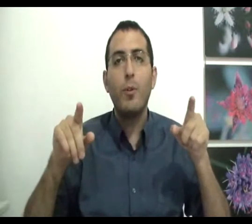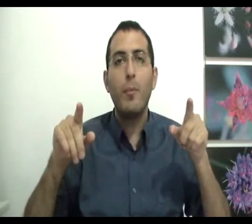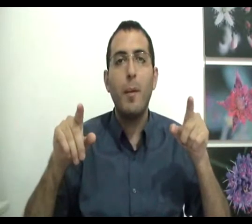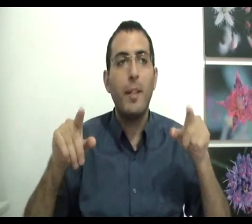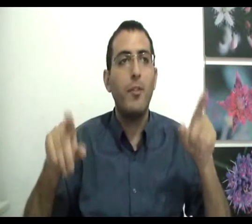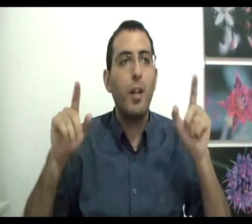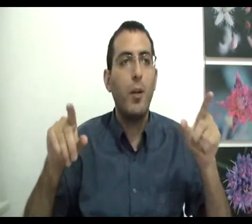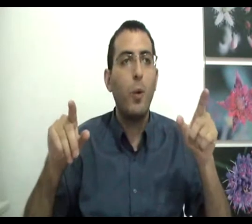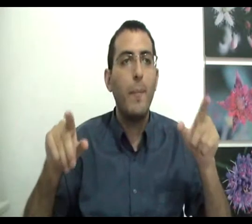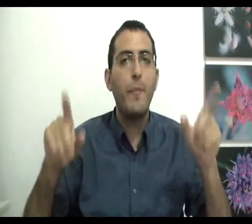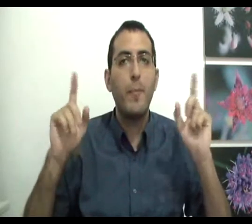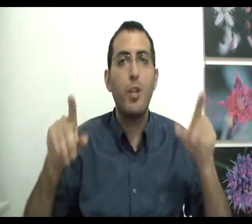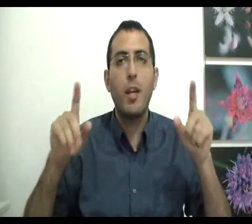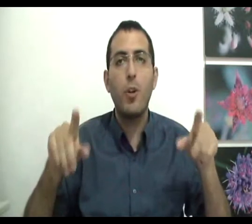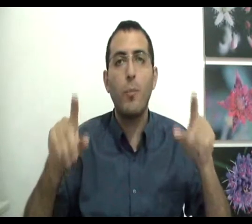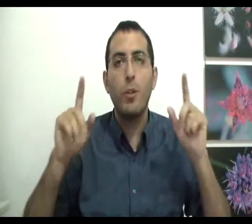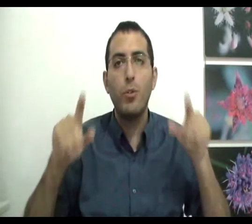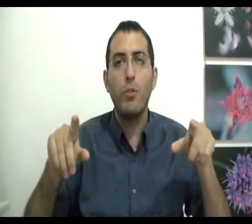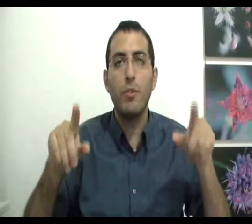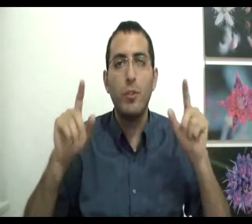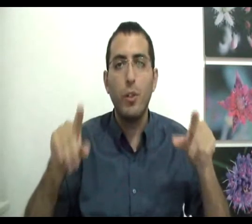טובים באמת ושיהיה לכולם, המשך יום טוב, תודה